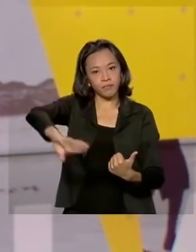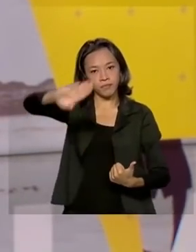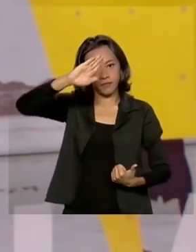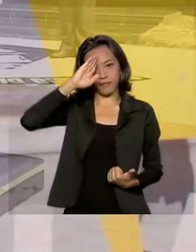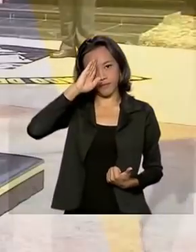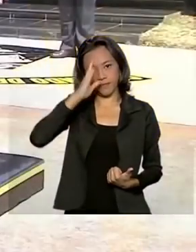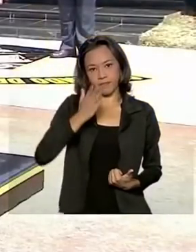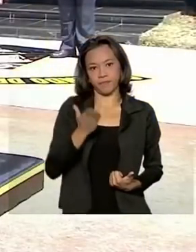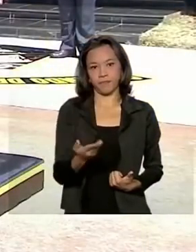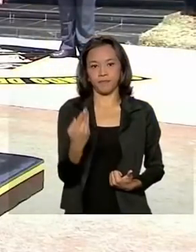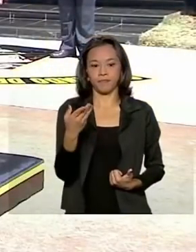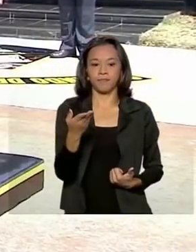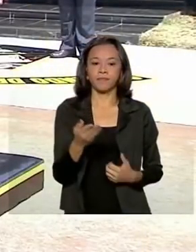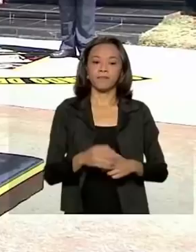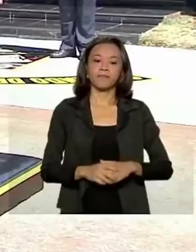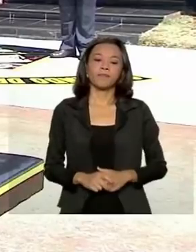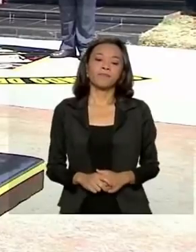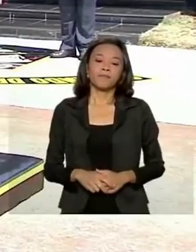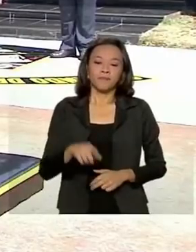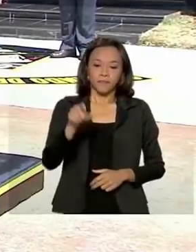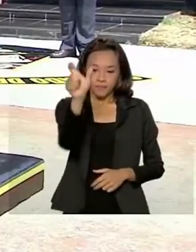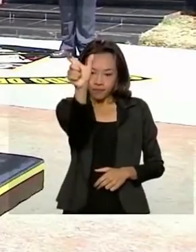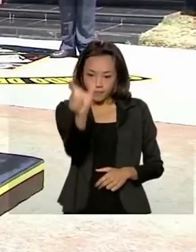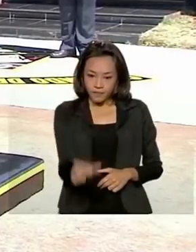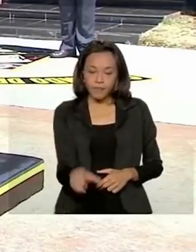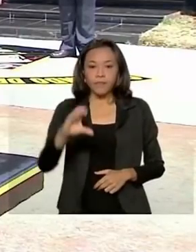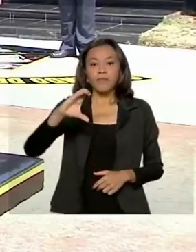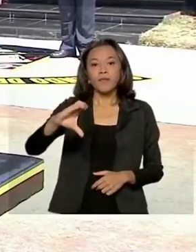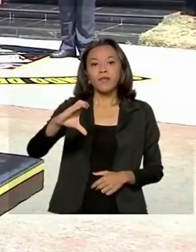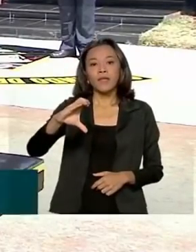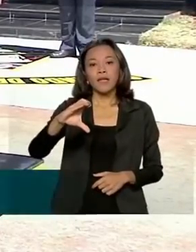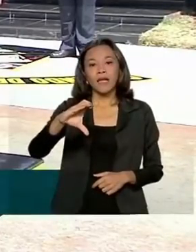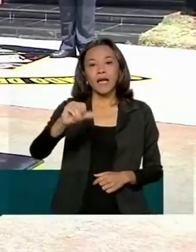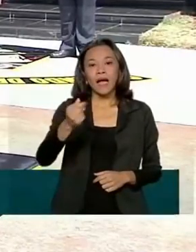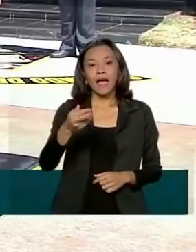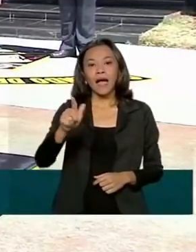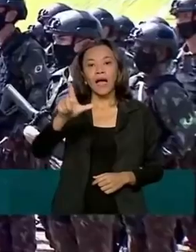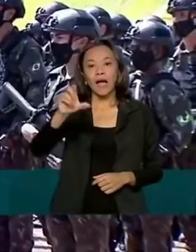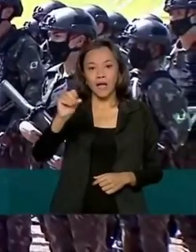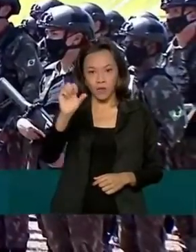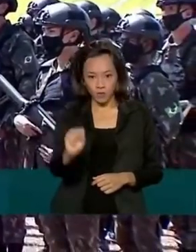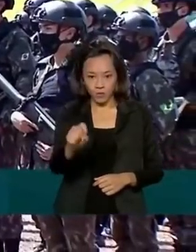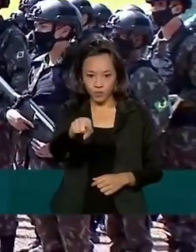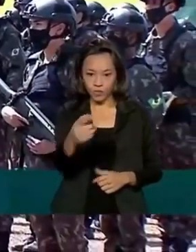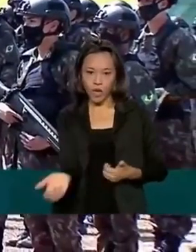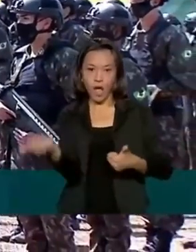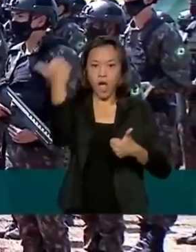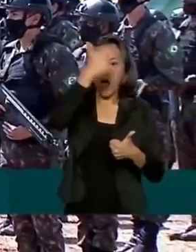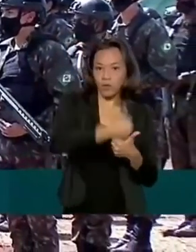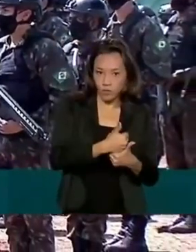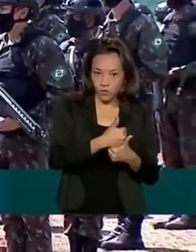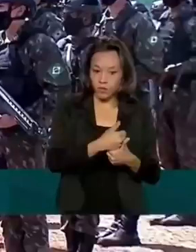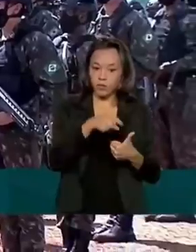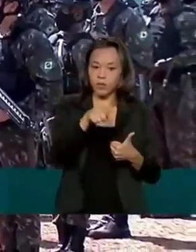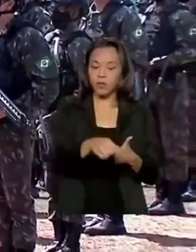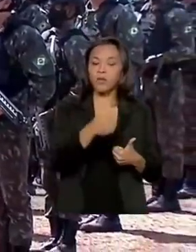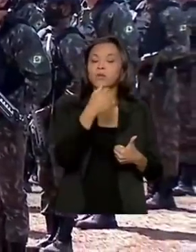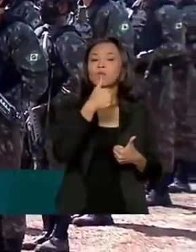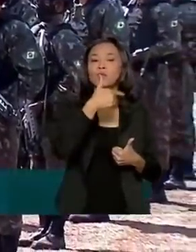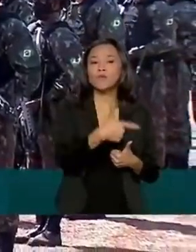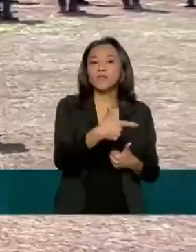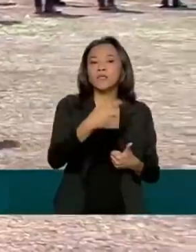Brasileiro. O general de brigada Carlos Alberto Rodrigues Pimentel assumiu o comando de 230